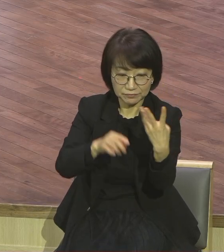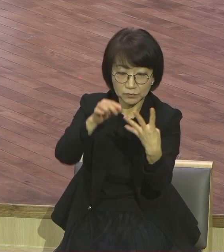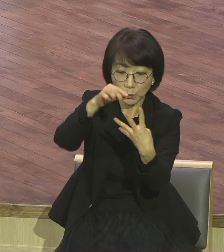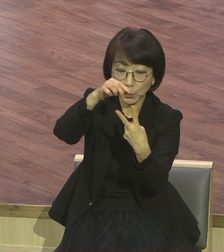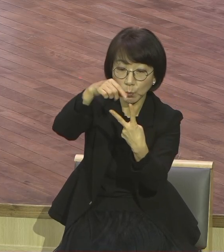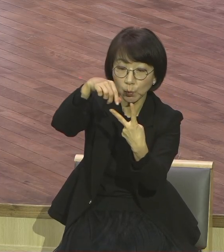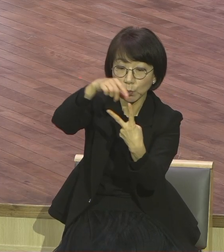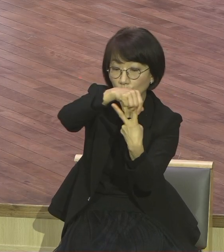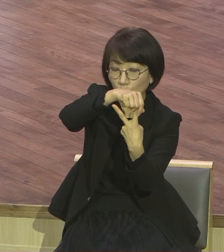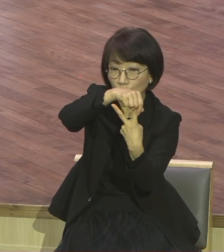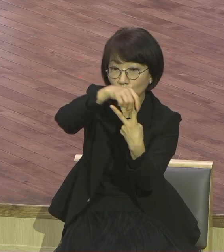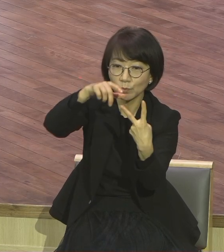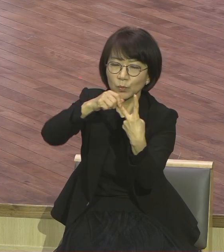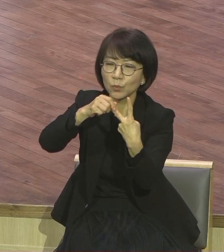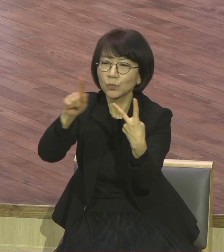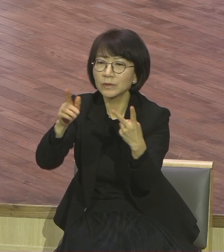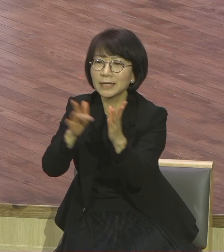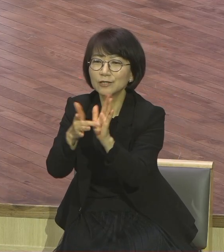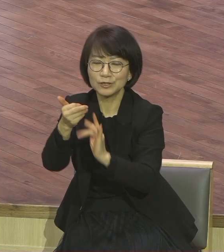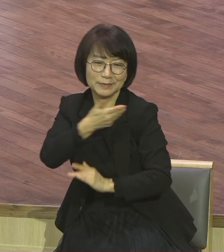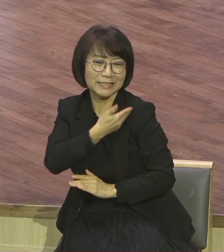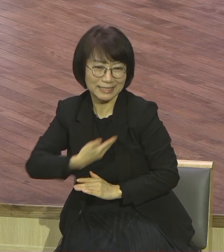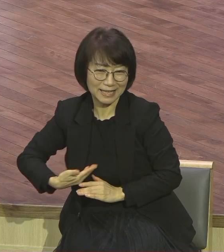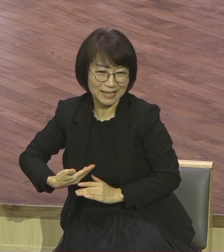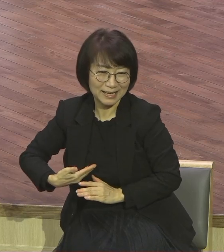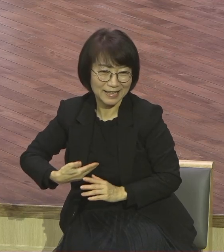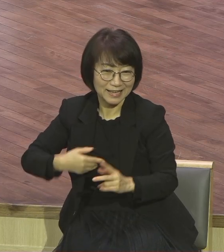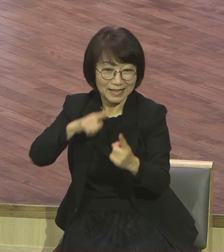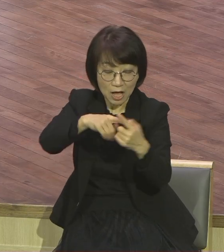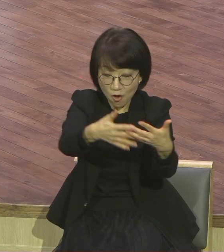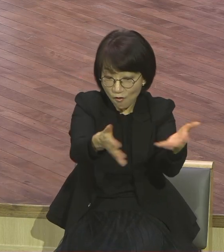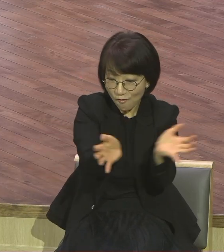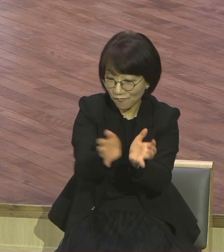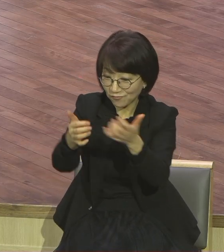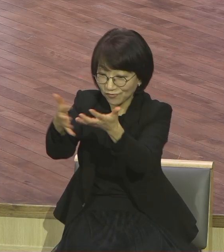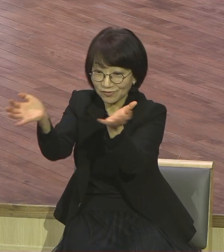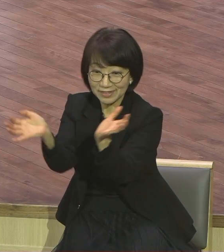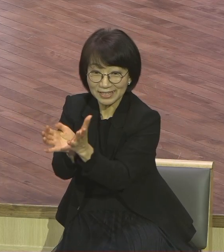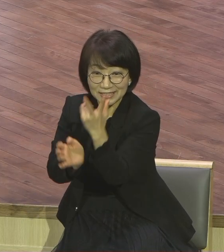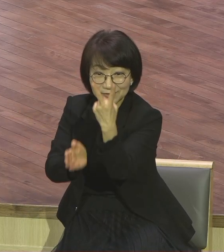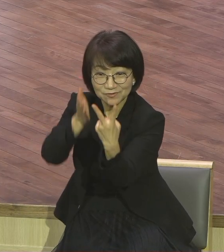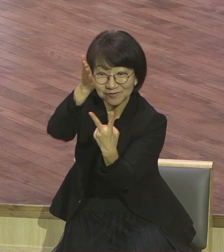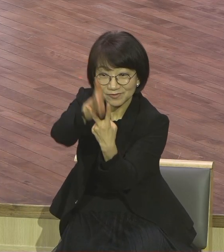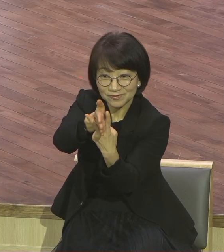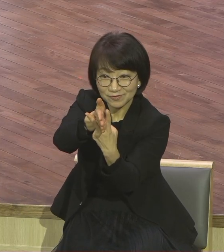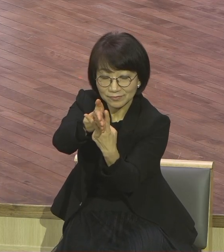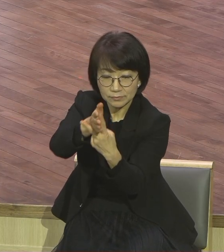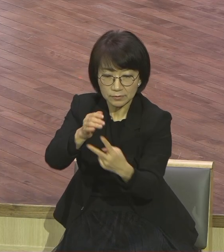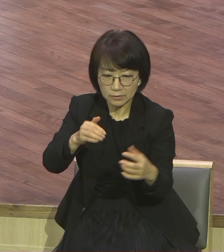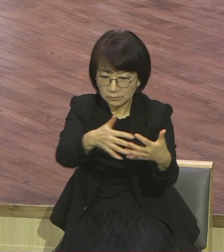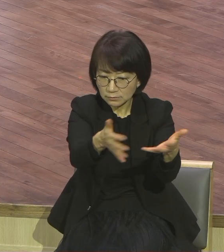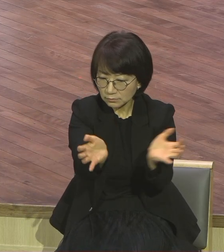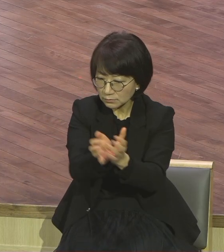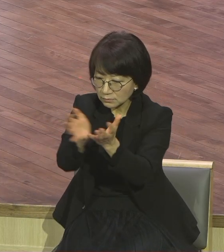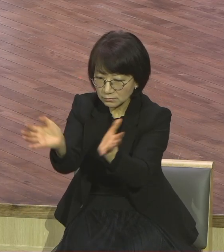이들의 공통점은 안타깝게도 예수님의 말씀을 제대로 깨닫지를 못했다는 것입니다.